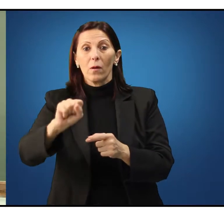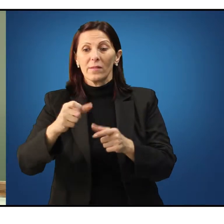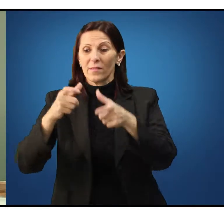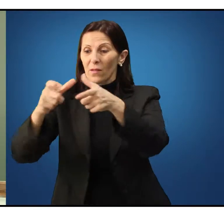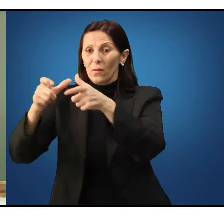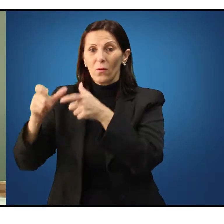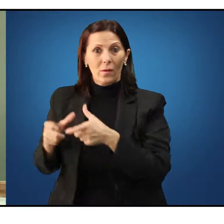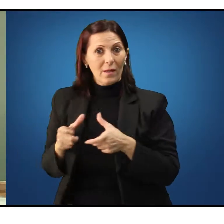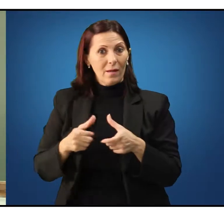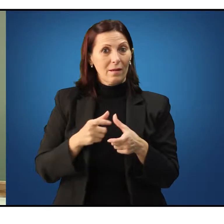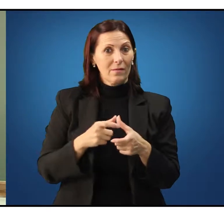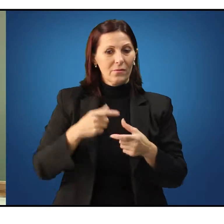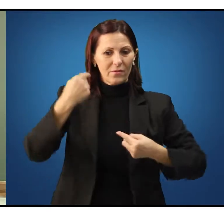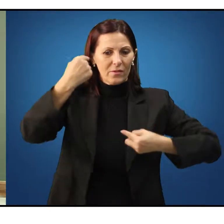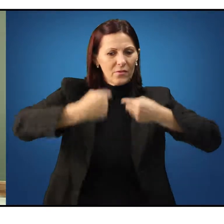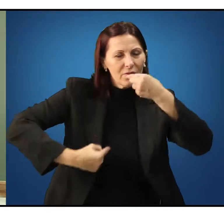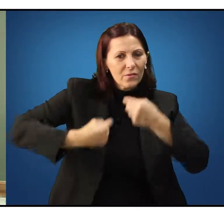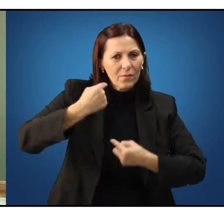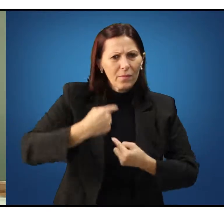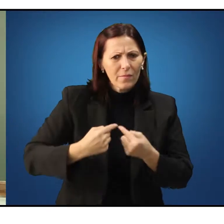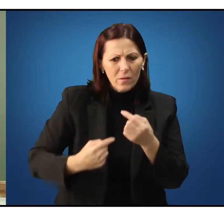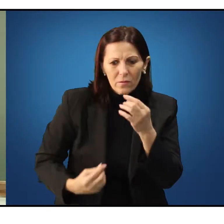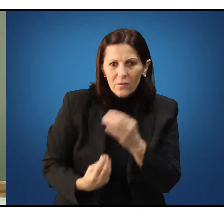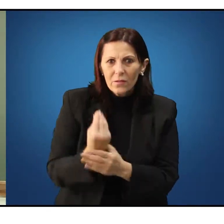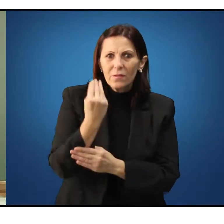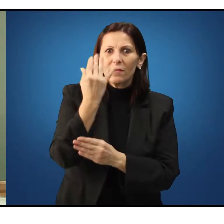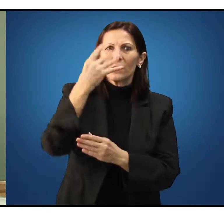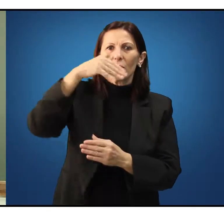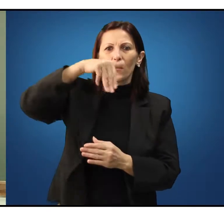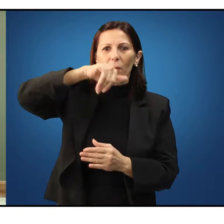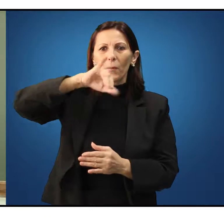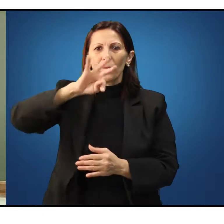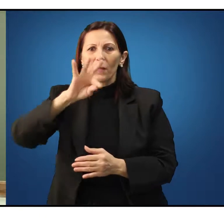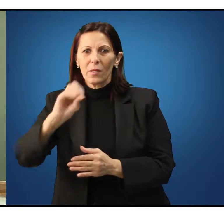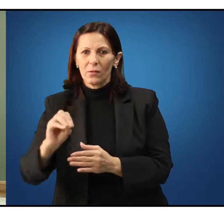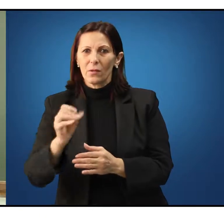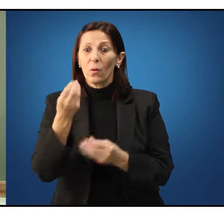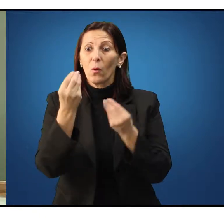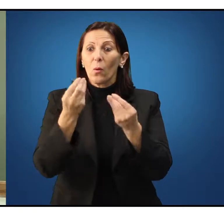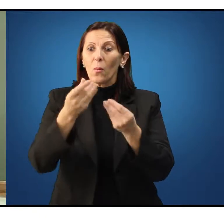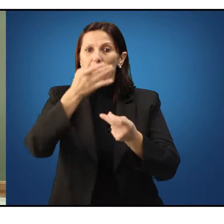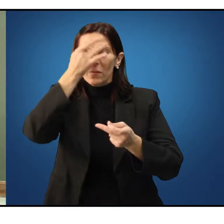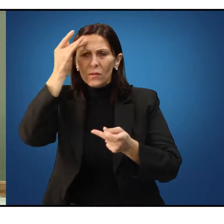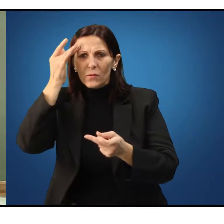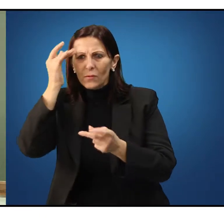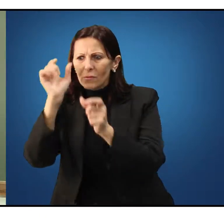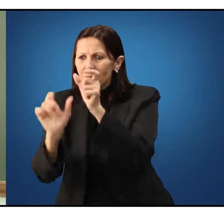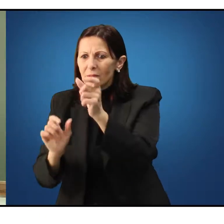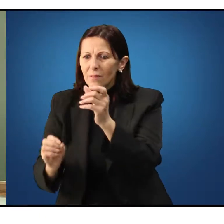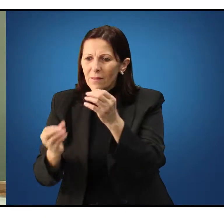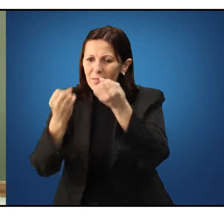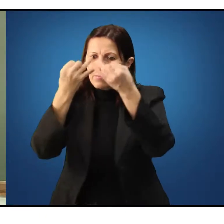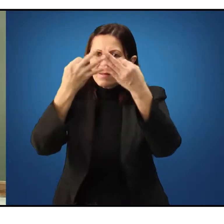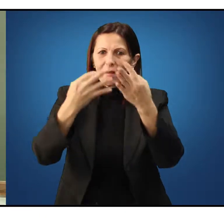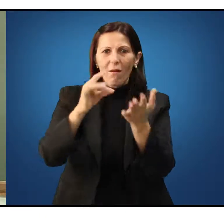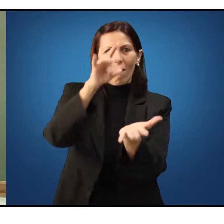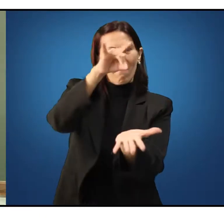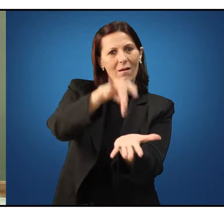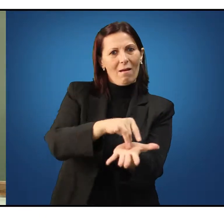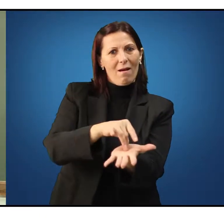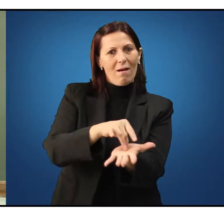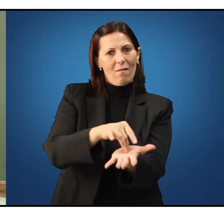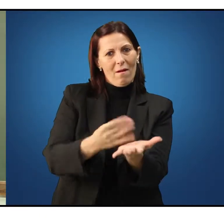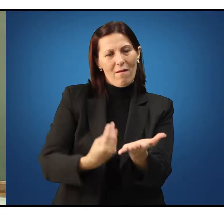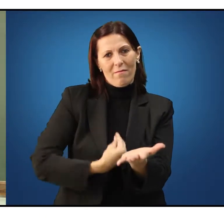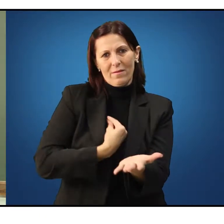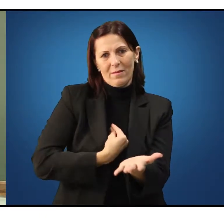o conteúdo do mito que era a maneira do ser humano explicar a sua realidade não é passível